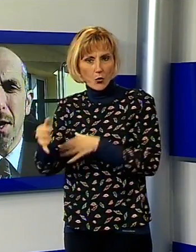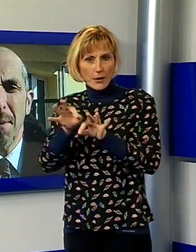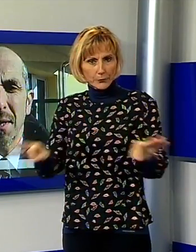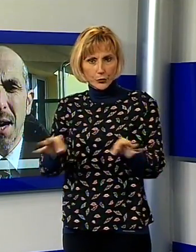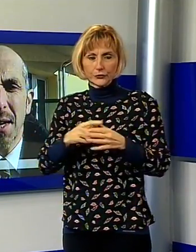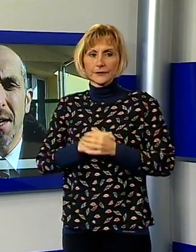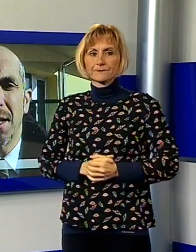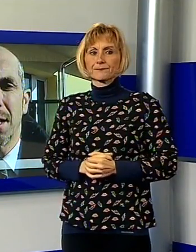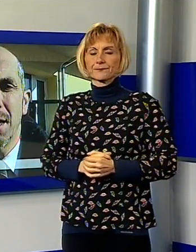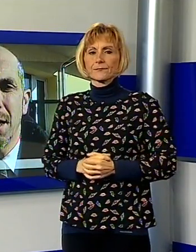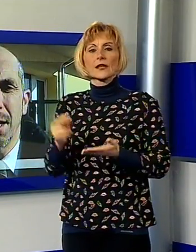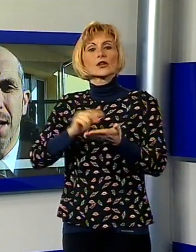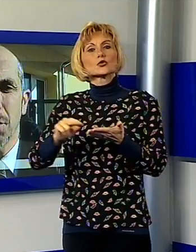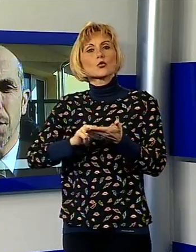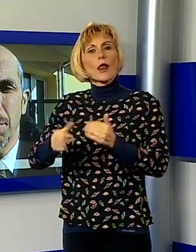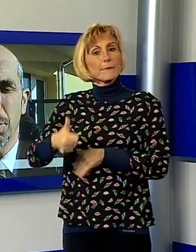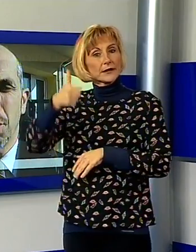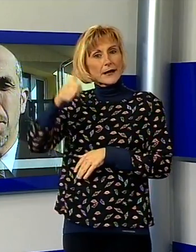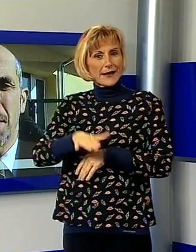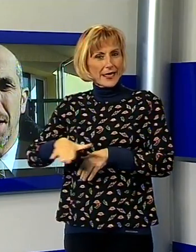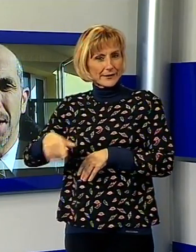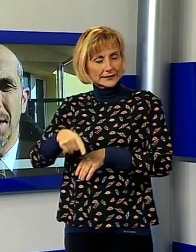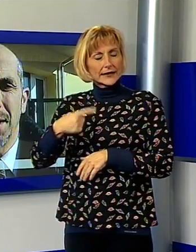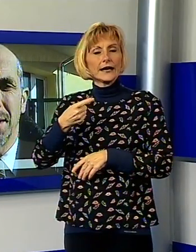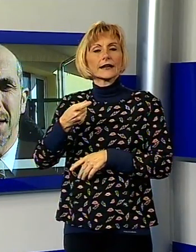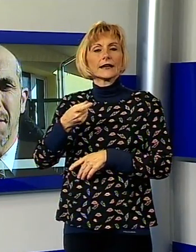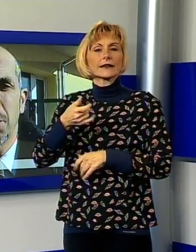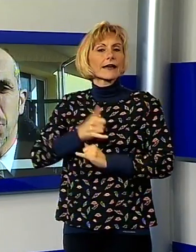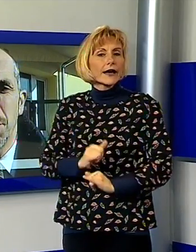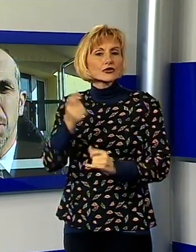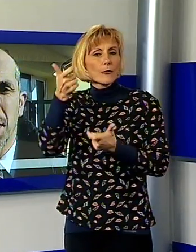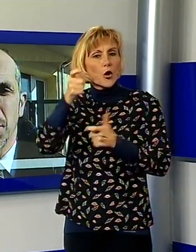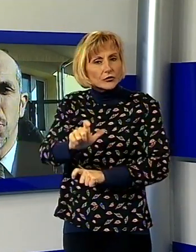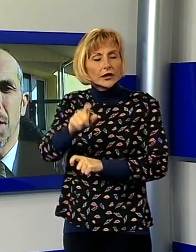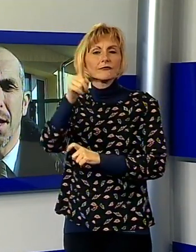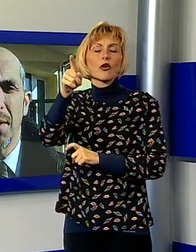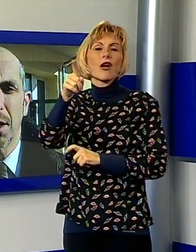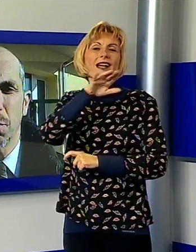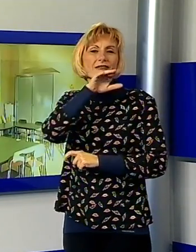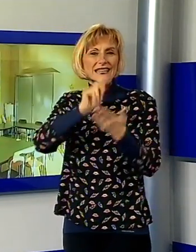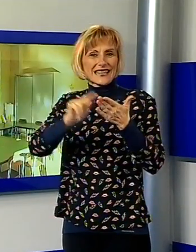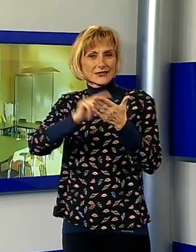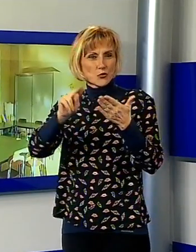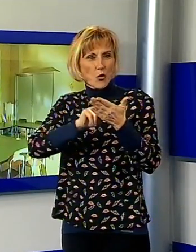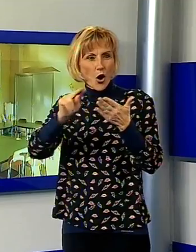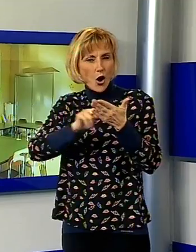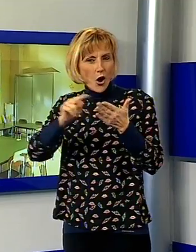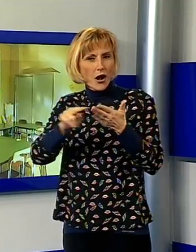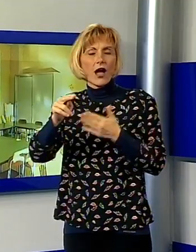elementare che nasce purtroppo dall'evento sismico che ha chiuso la vecchia scuola elementare nelle località Piano,